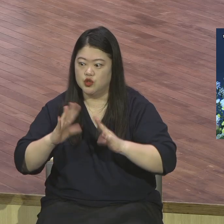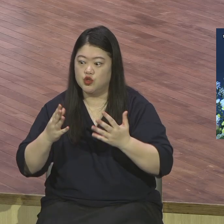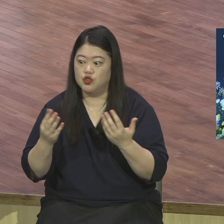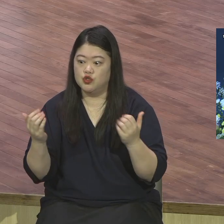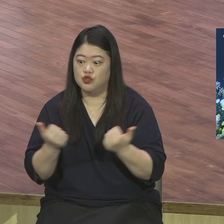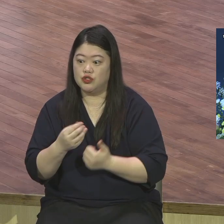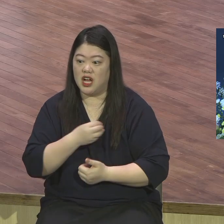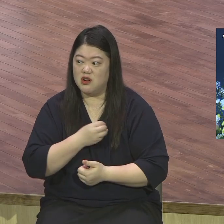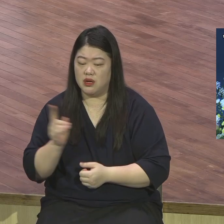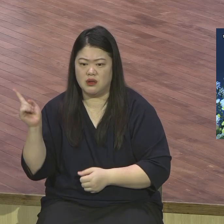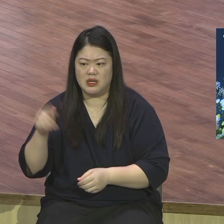선거철이라 또 왔잖아